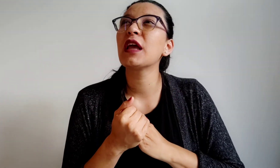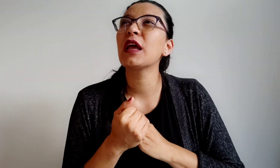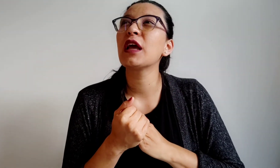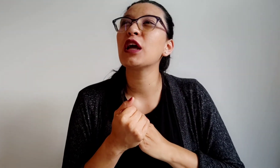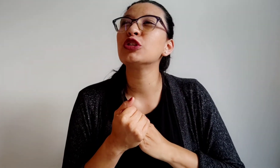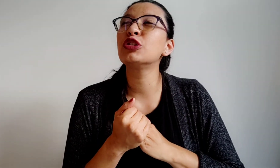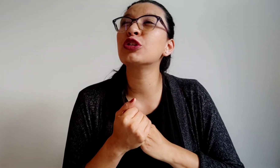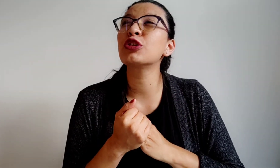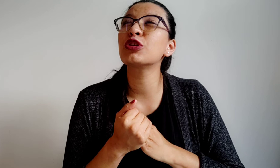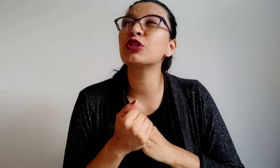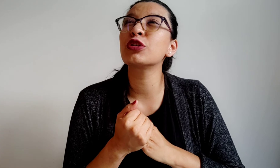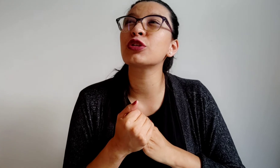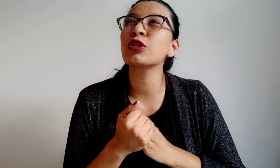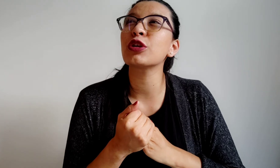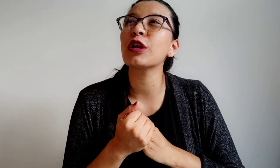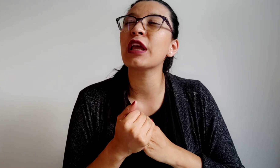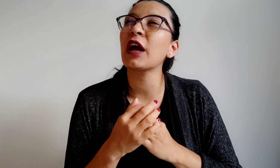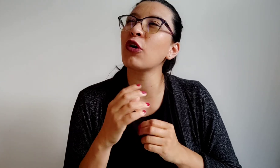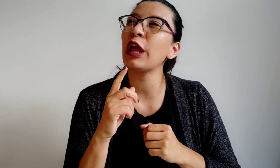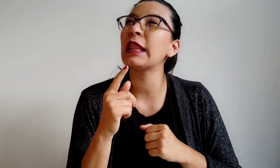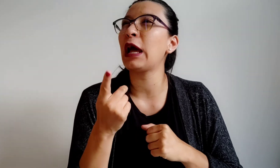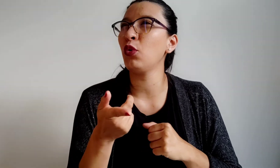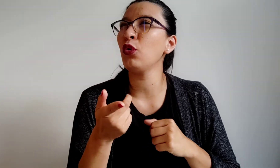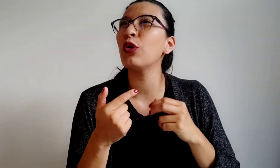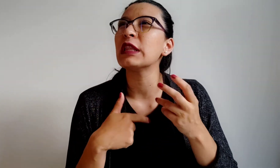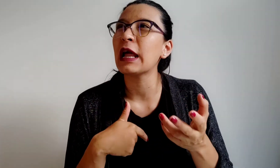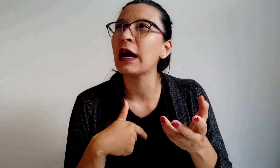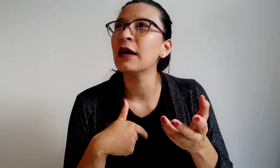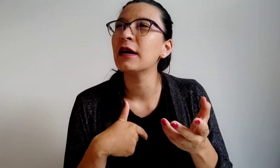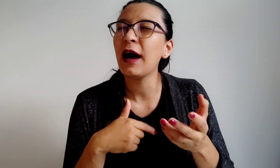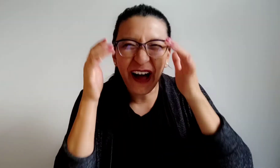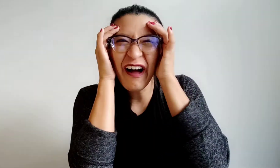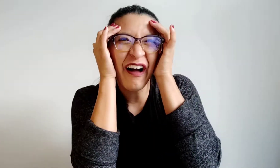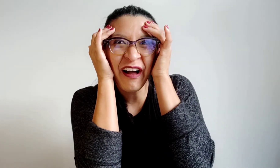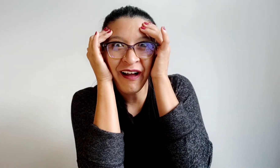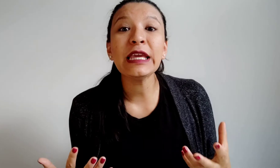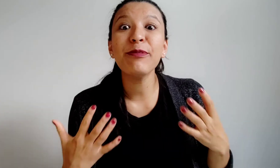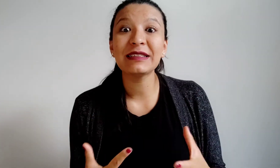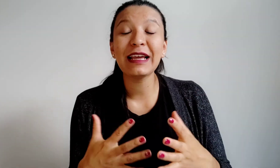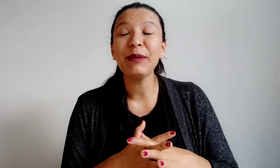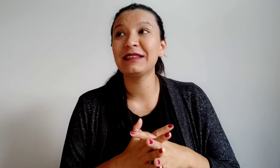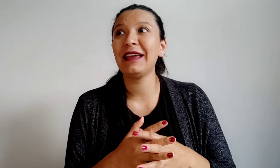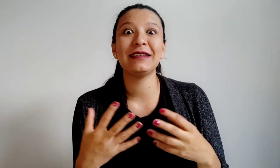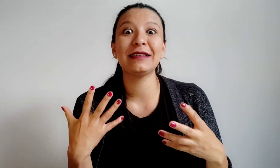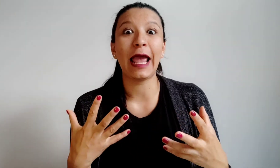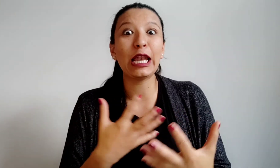era el de la u o el de la a, y básicamente ese es el